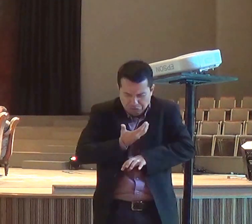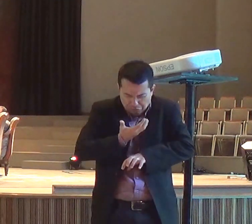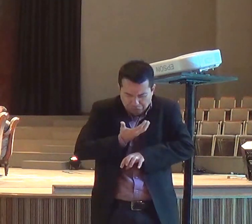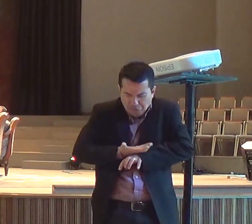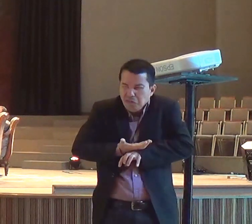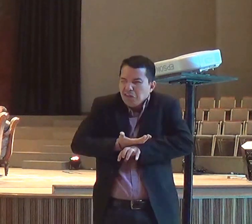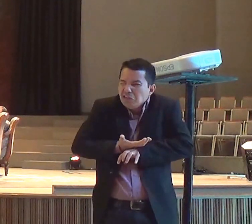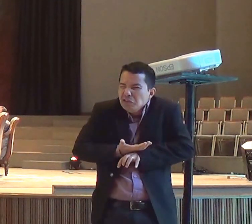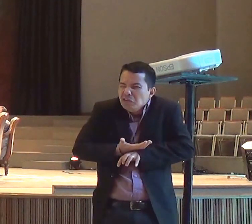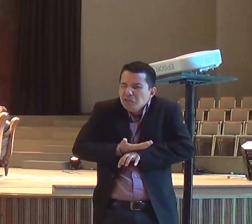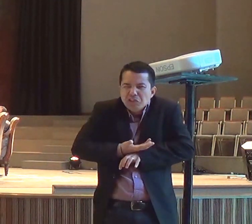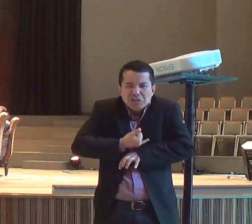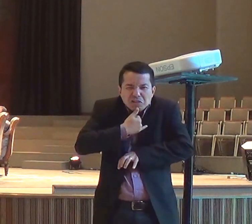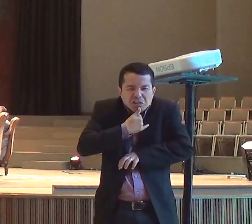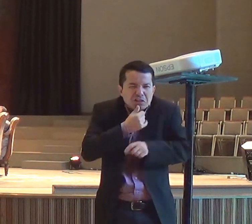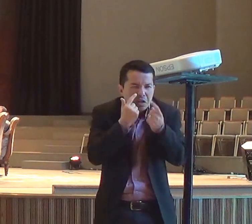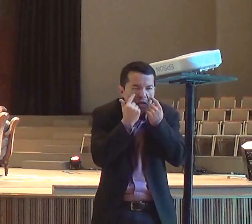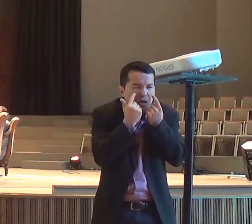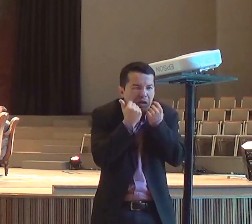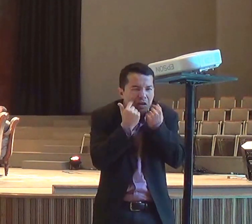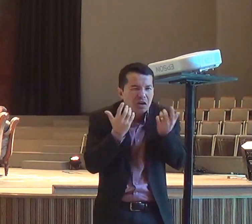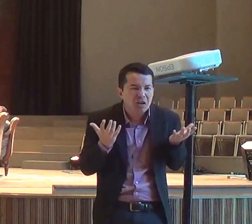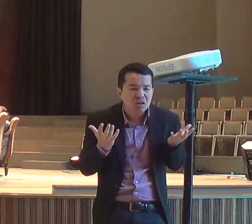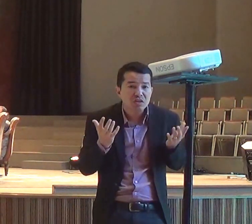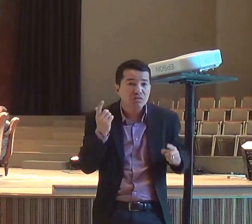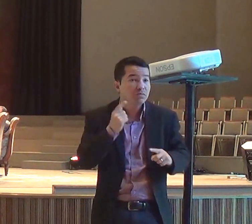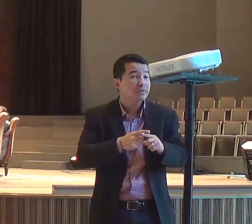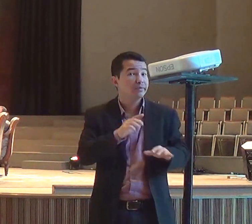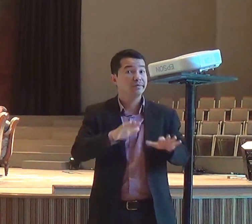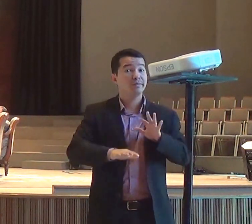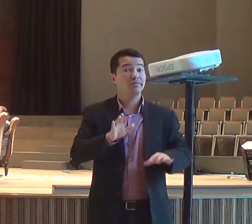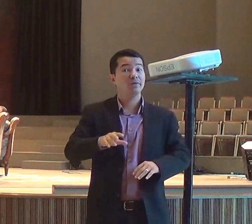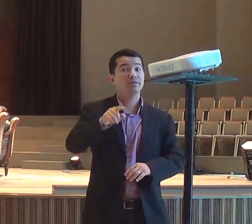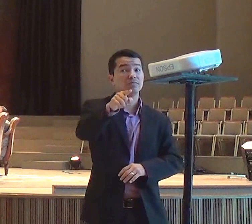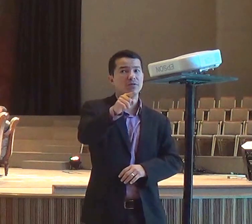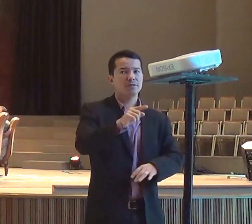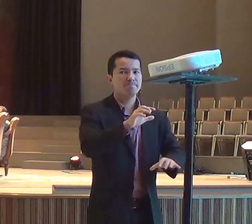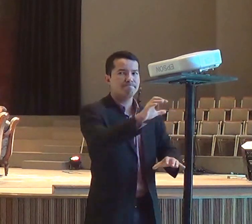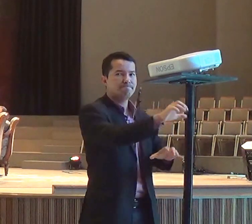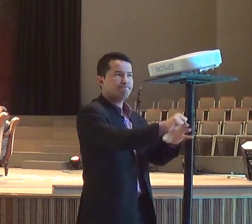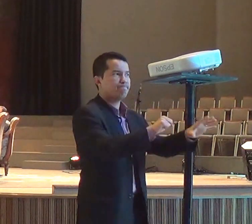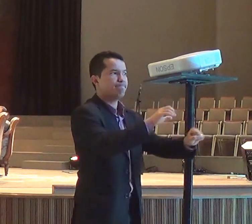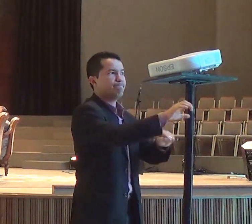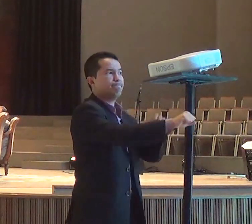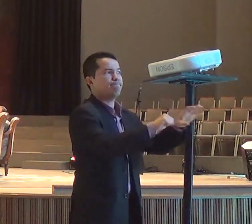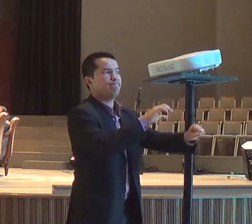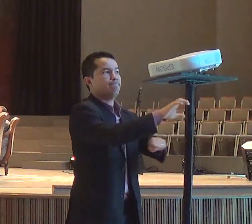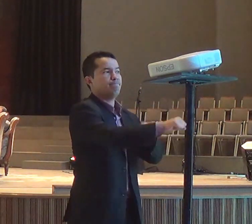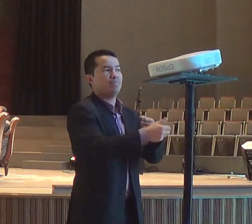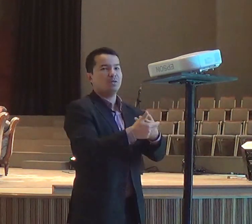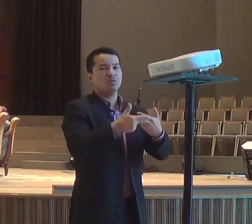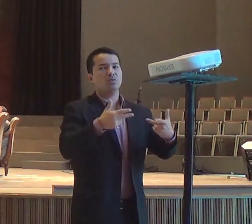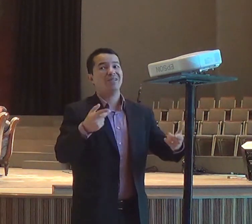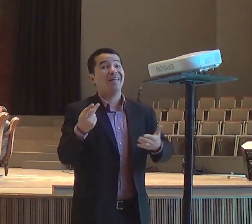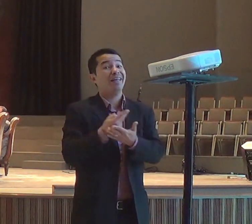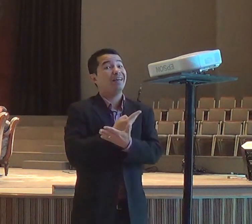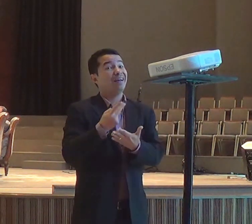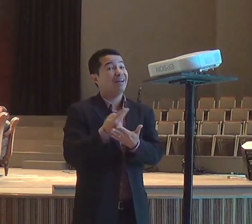aquilo que parece, estrondoso, e maravilhoso, vai encher os seus olhos, outra vez, e o altar de Deus, vai estar